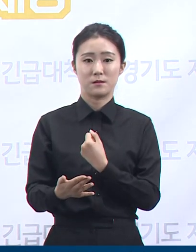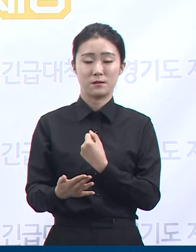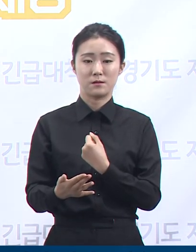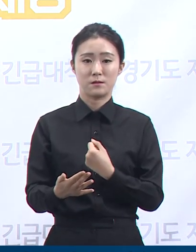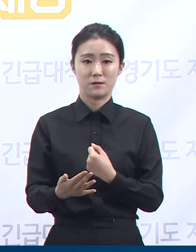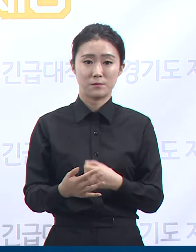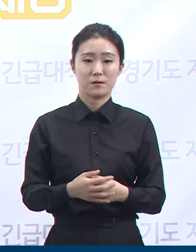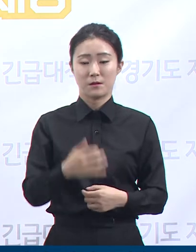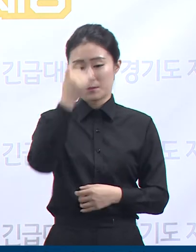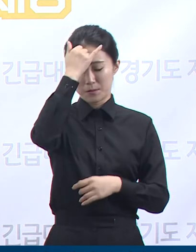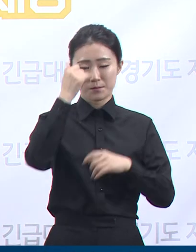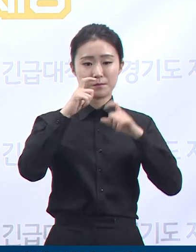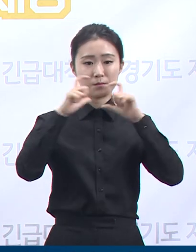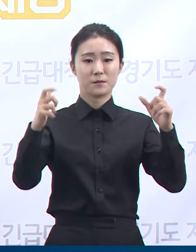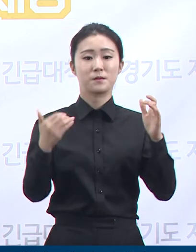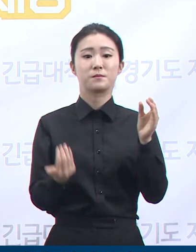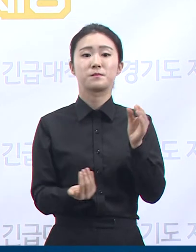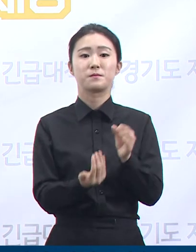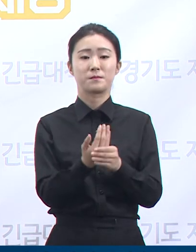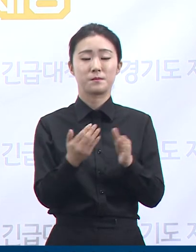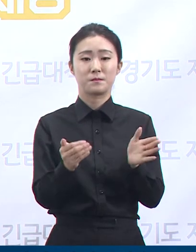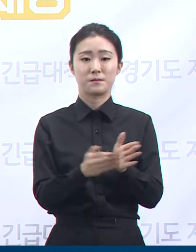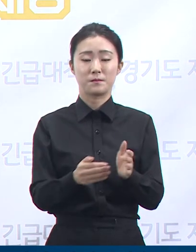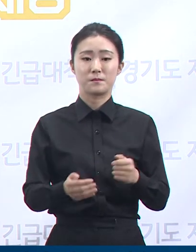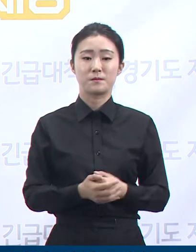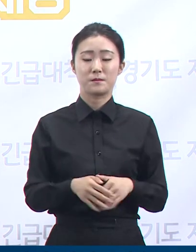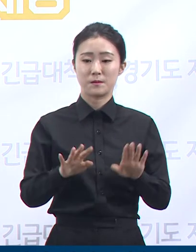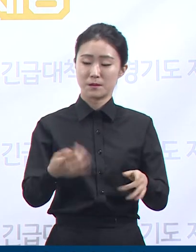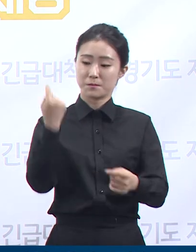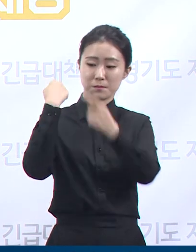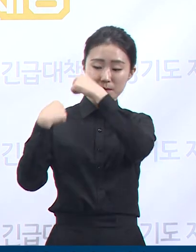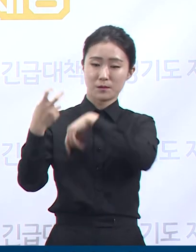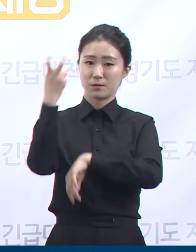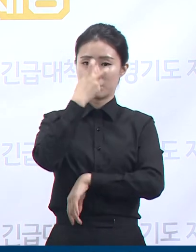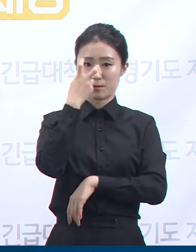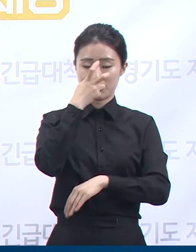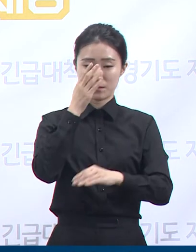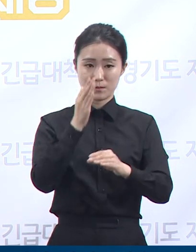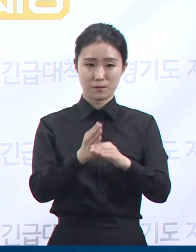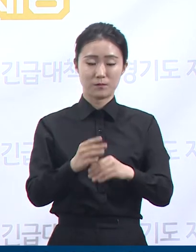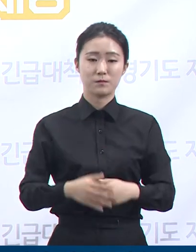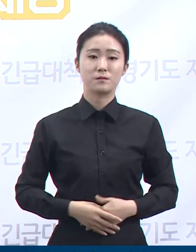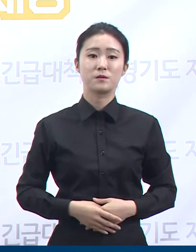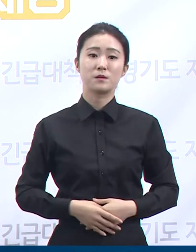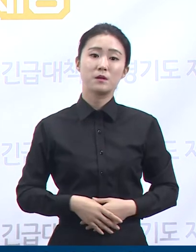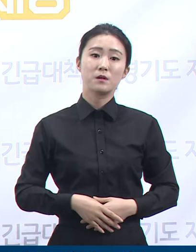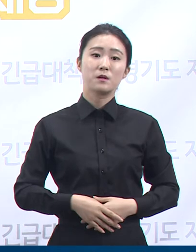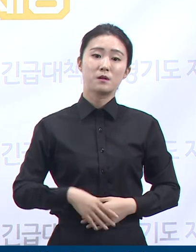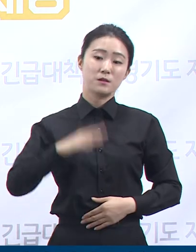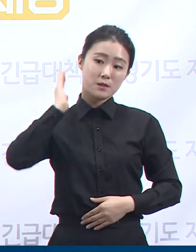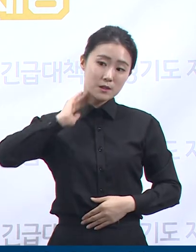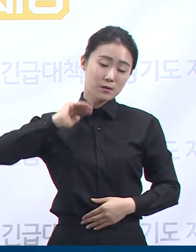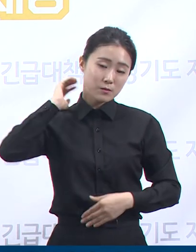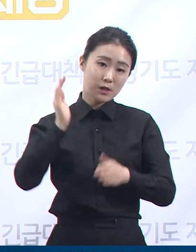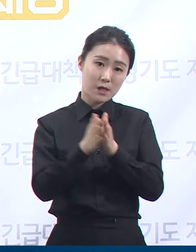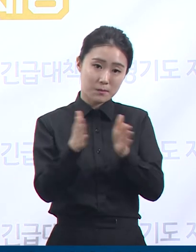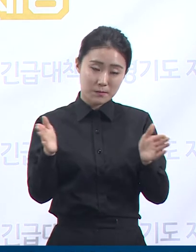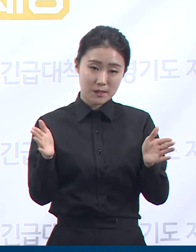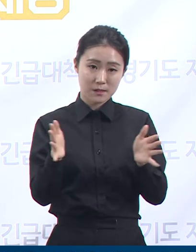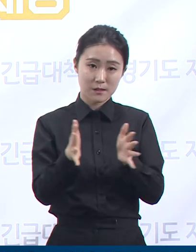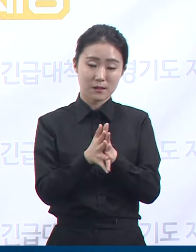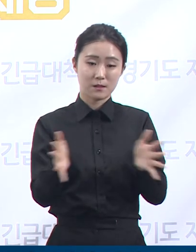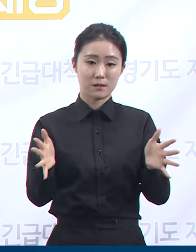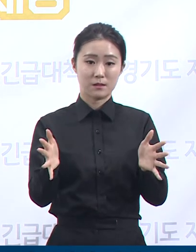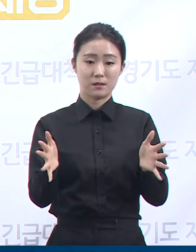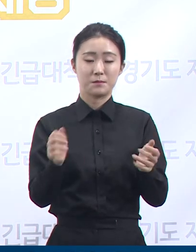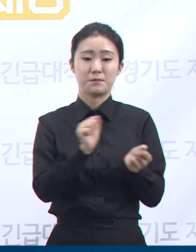접촉자 등에 대한 심층역학조사를 진행 중입니다. 의정부 아파트 집단 감염 관련 확진 상황에 대해 말씀드리겠습니다.